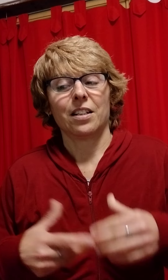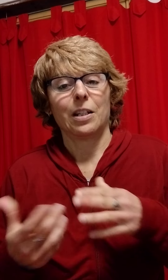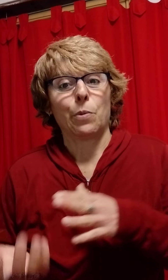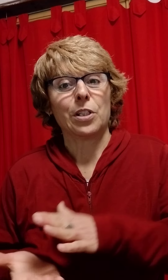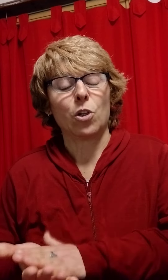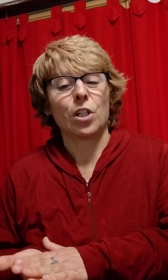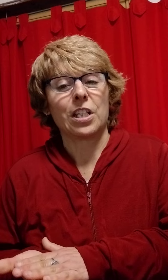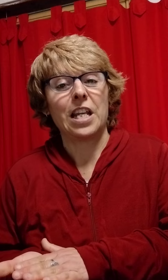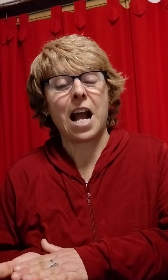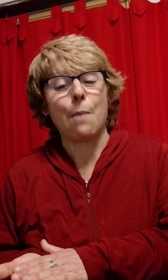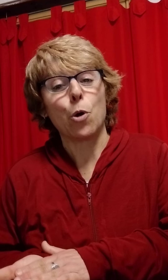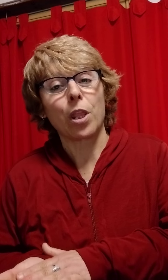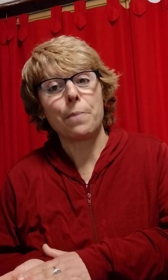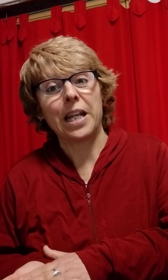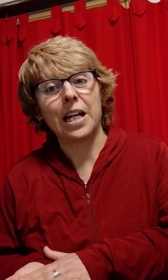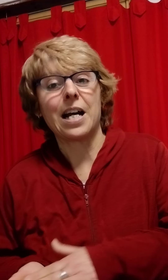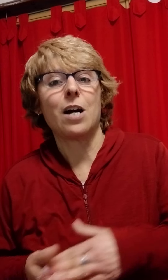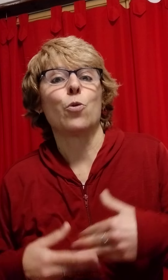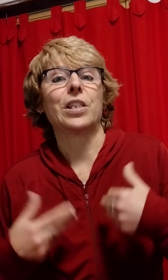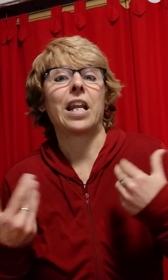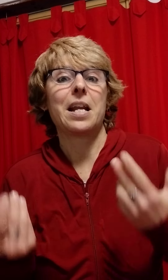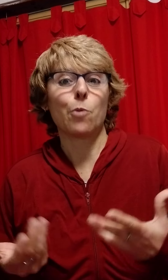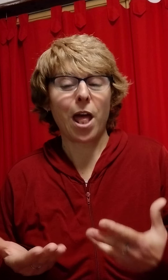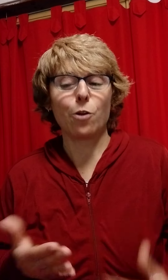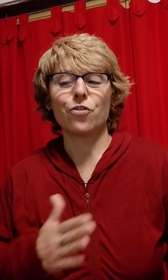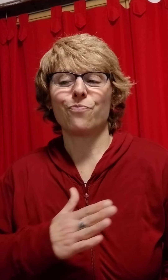Pues lo que sería amor de pareja o estar enamorados.